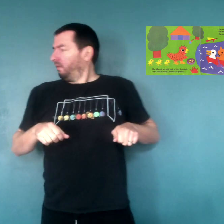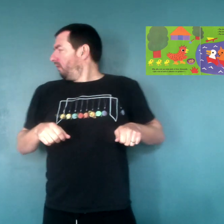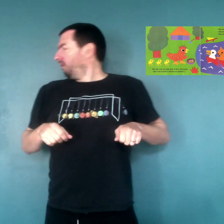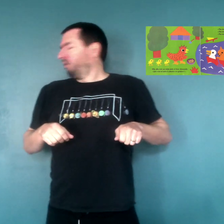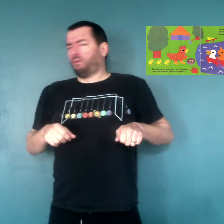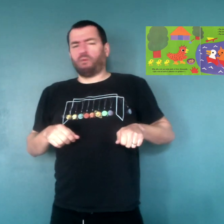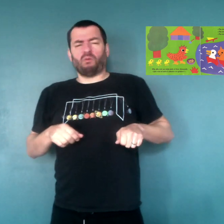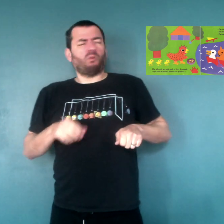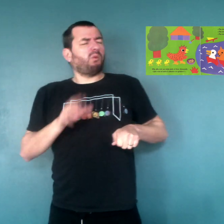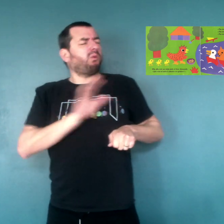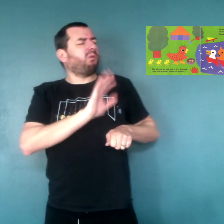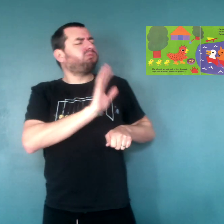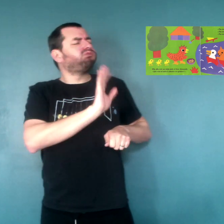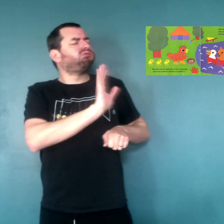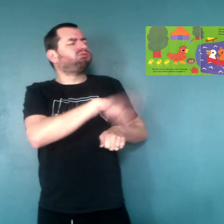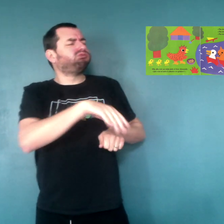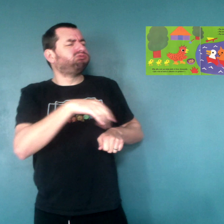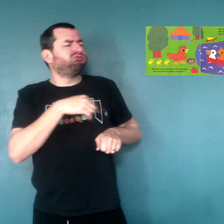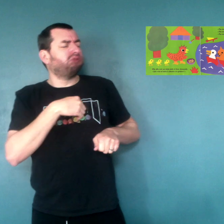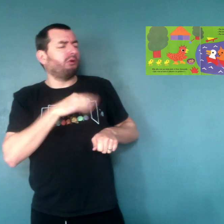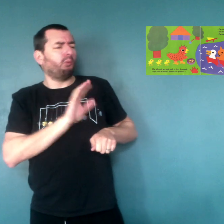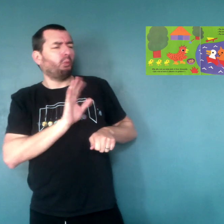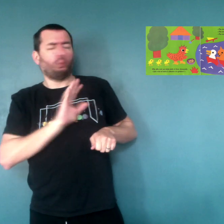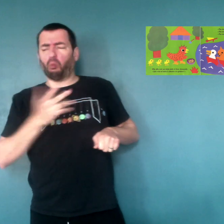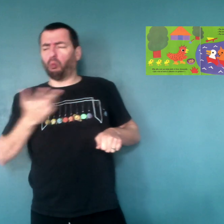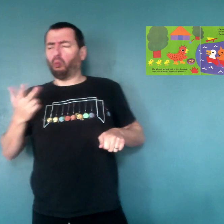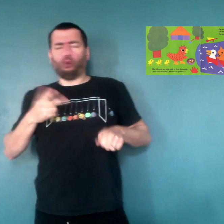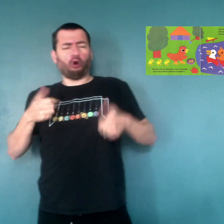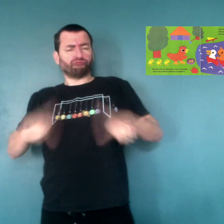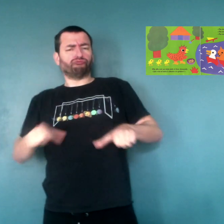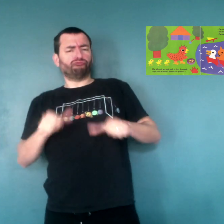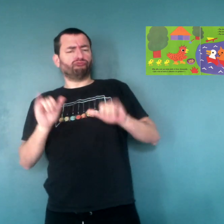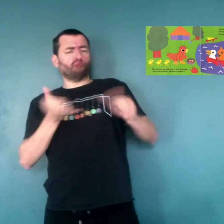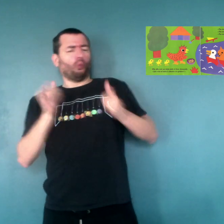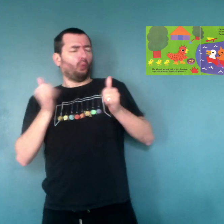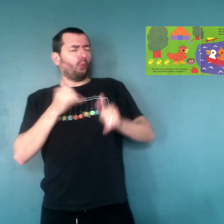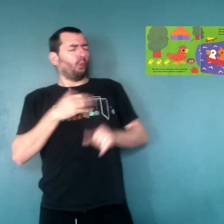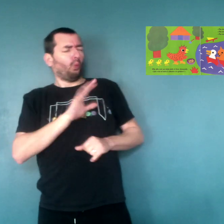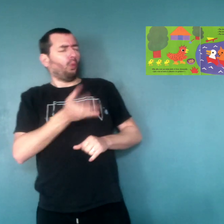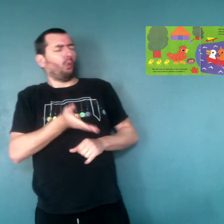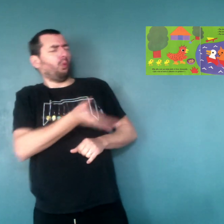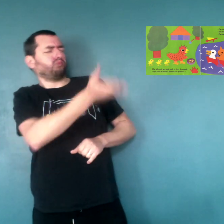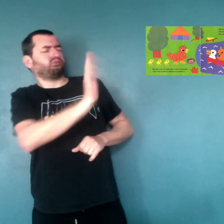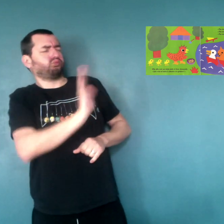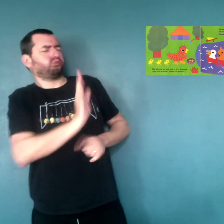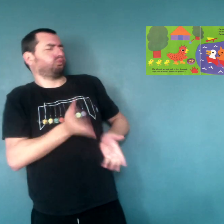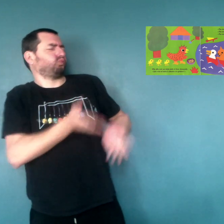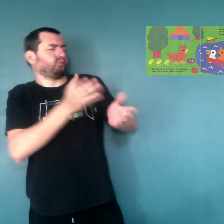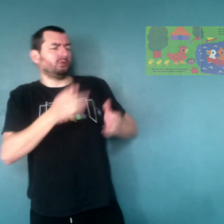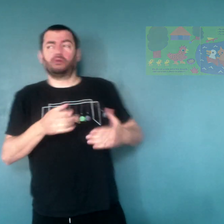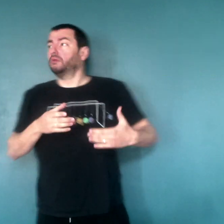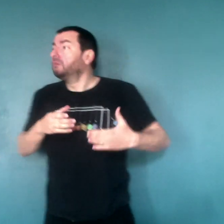Les trois la regardent. Oh non, non, non, non, non, non, on va rester jouer. Vas-y, vas-y.